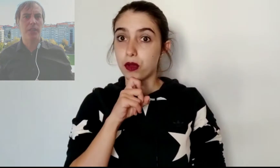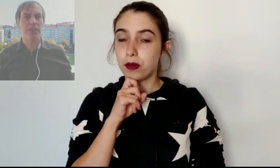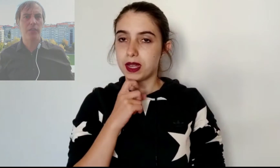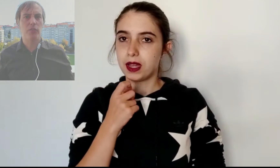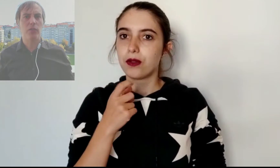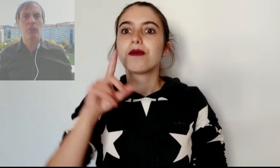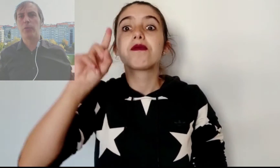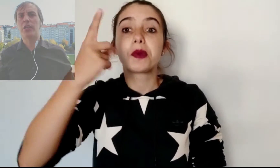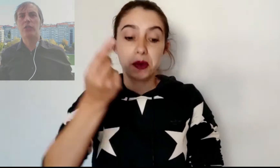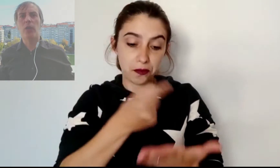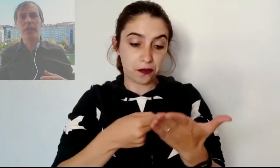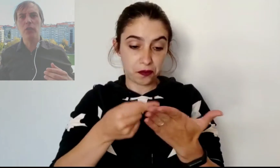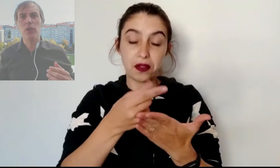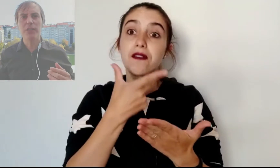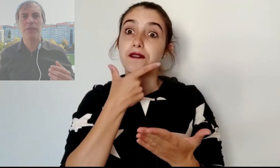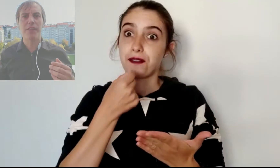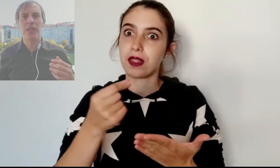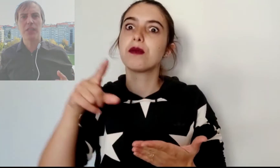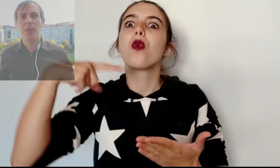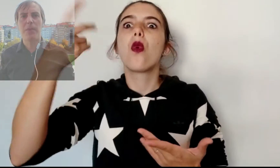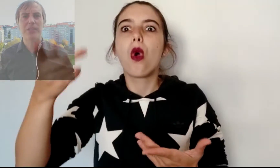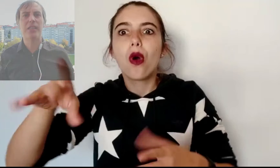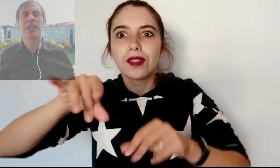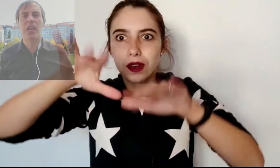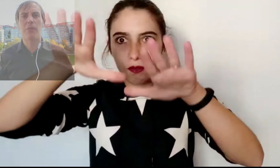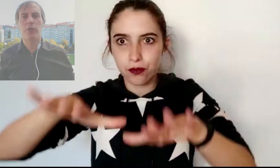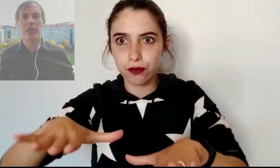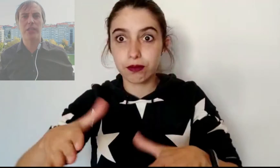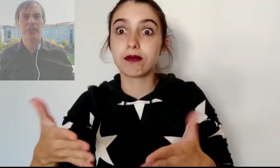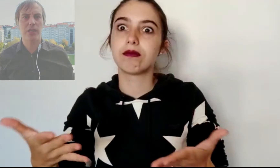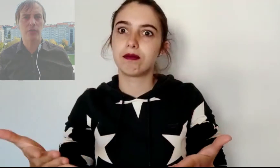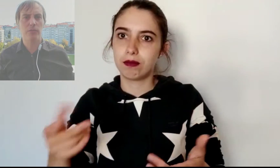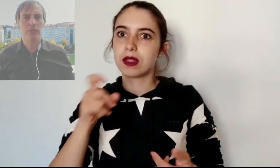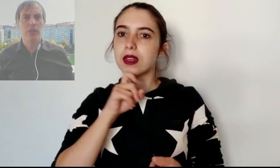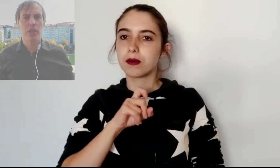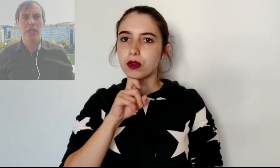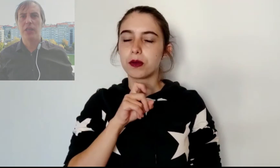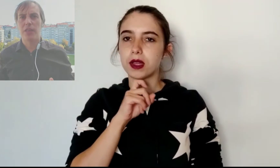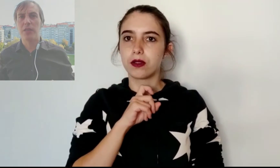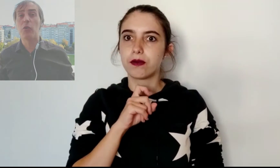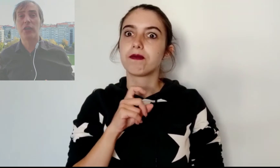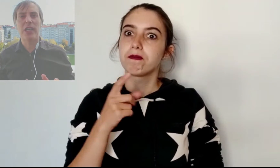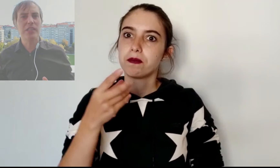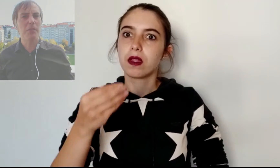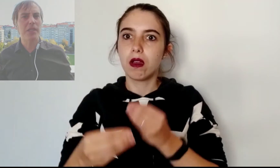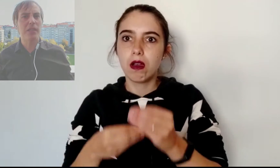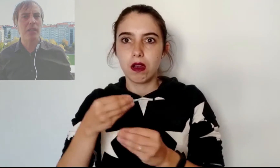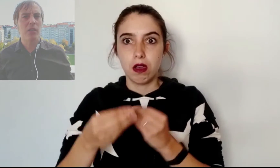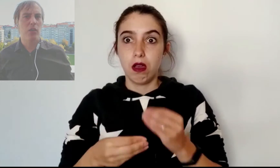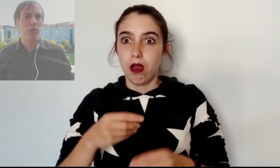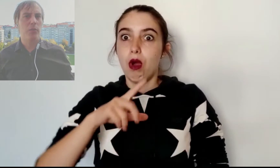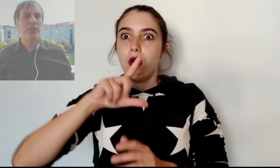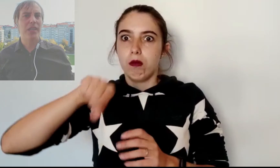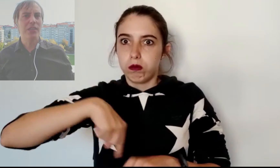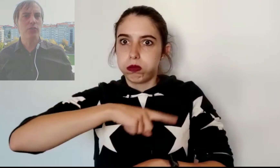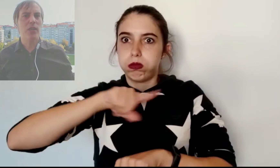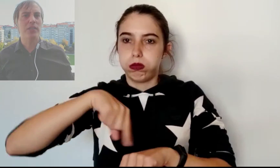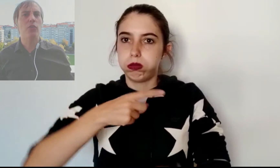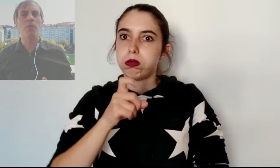sencillo, pues las cuadrículas facilitaban bastante la labor del diseño. Y decimos relativamente, pues esto ha sido un